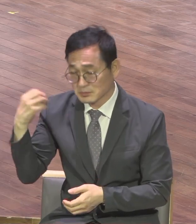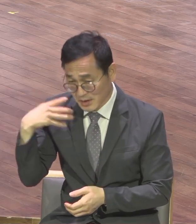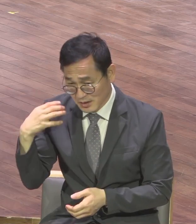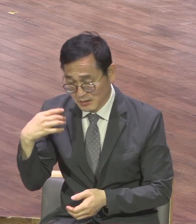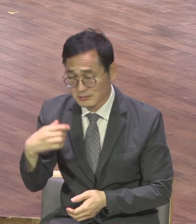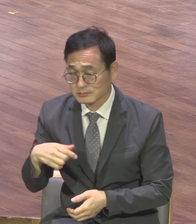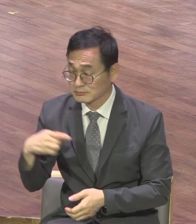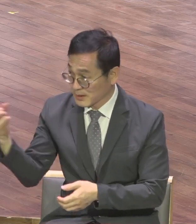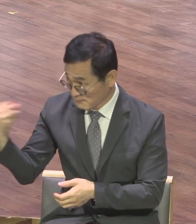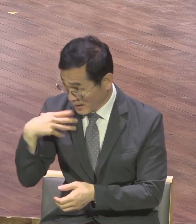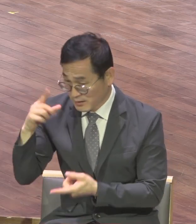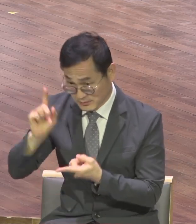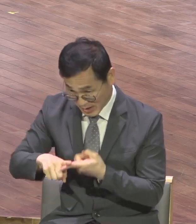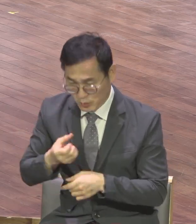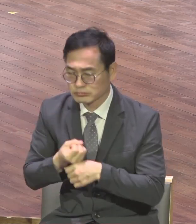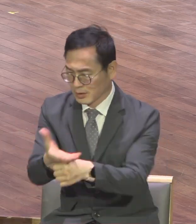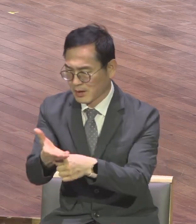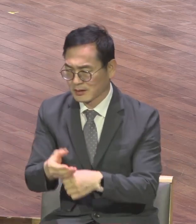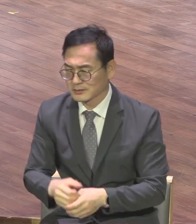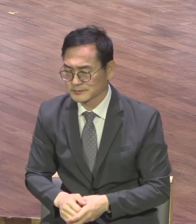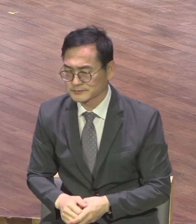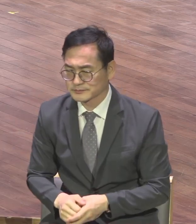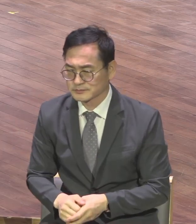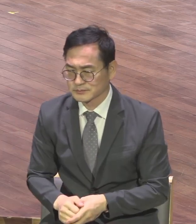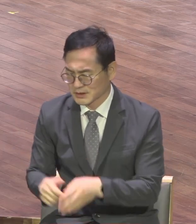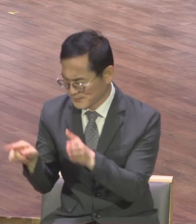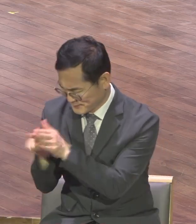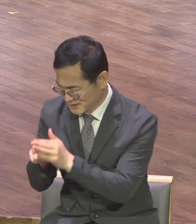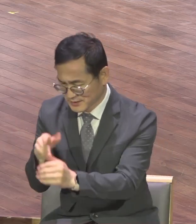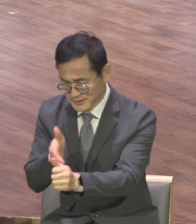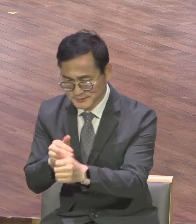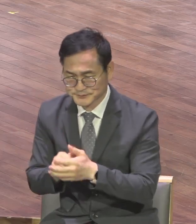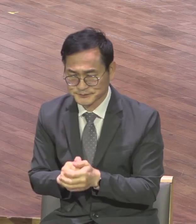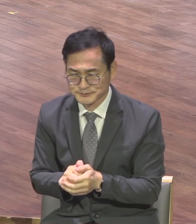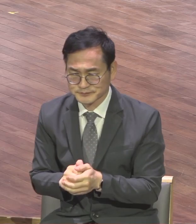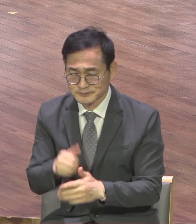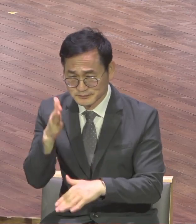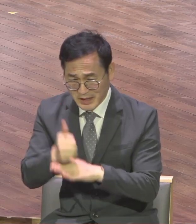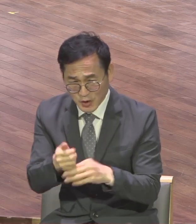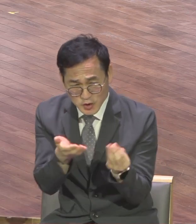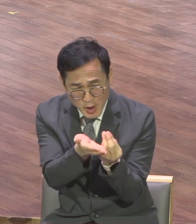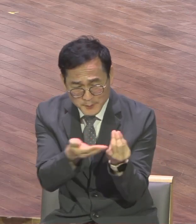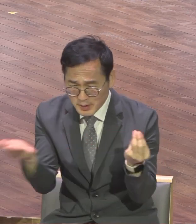되리라고 하나님을 믿노라. 그런 적 우리가 반드시 한 섬에 걸리리라 하더라. 아멘